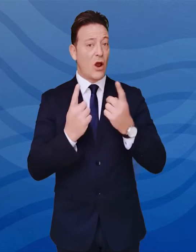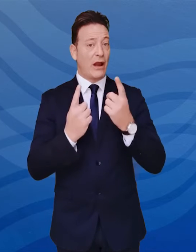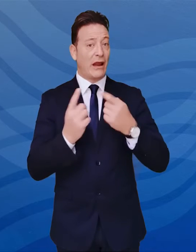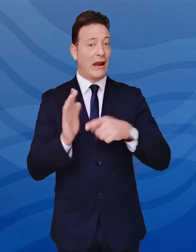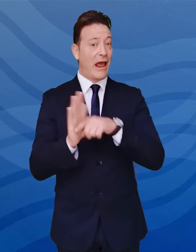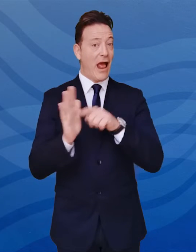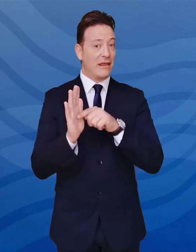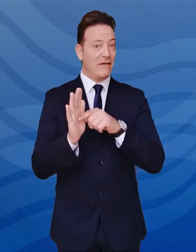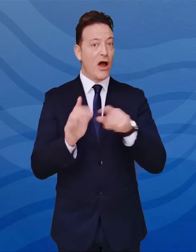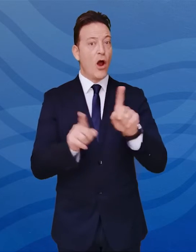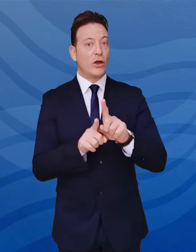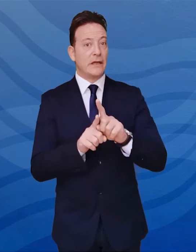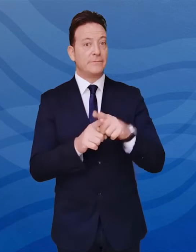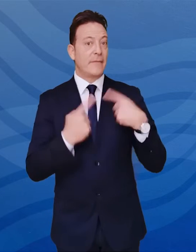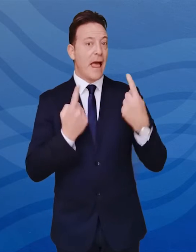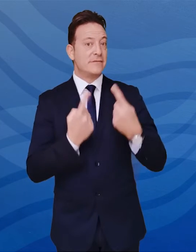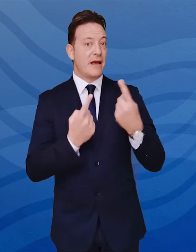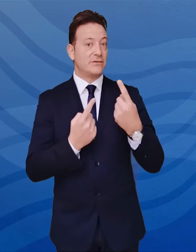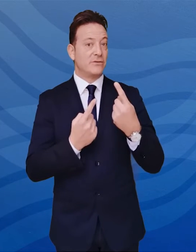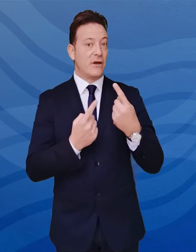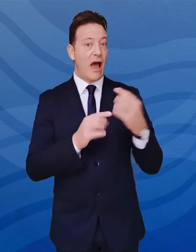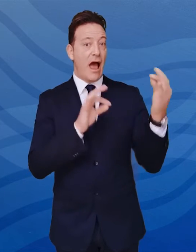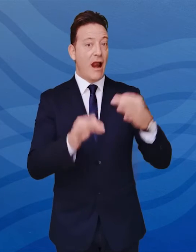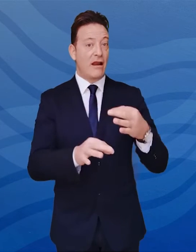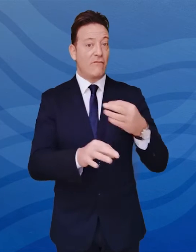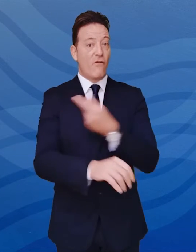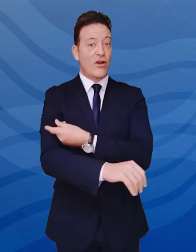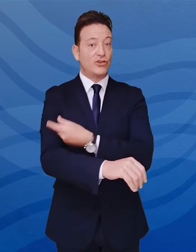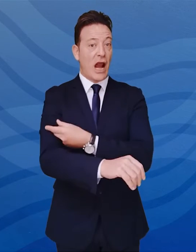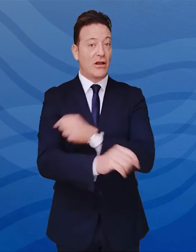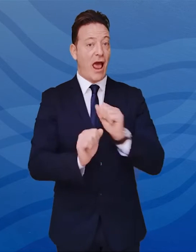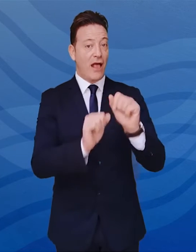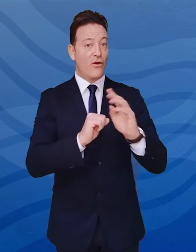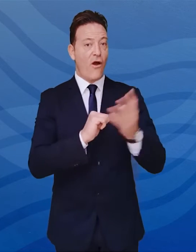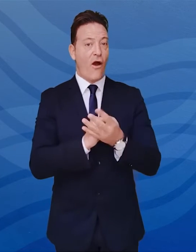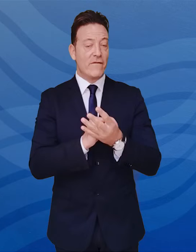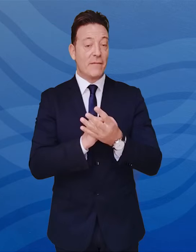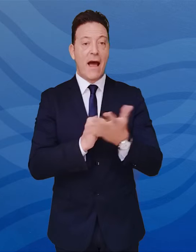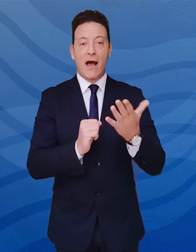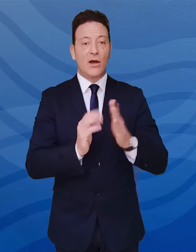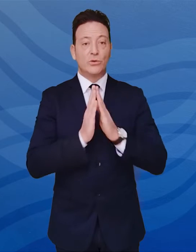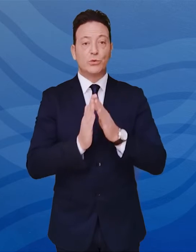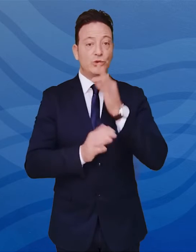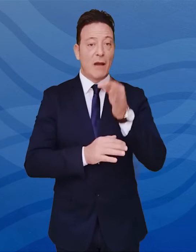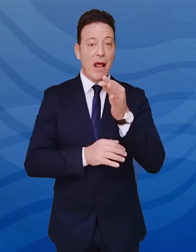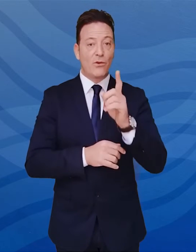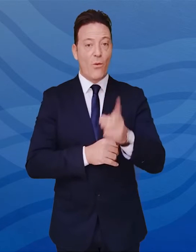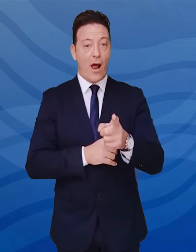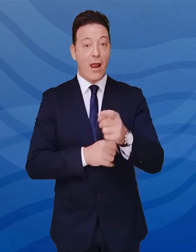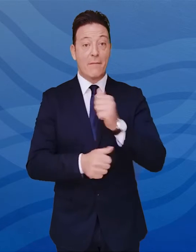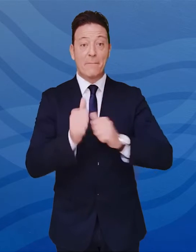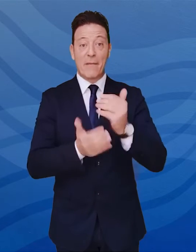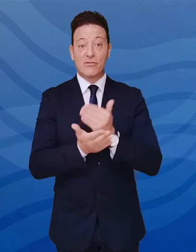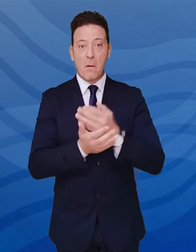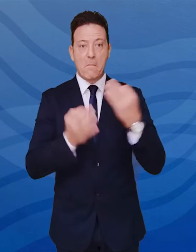attesa della vaccinazione anti-Covid, le attuali evidenze suggeriscono che con idonee misure di prevenzione